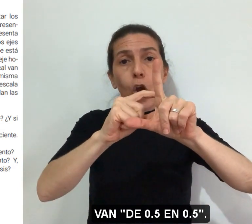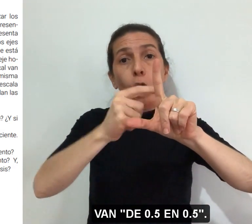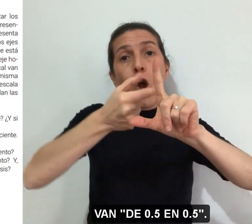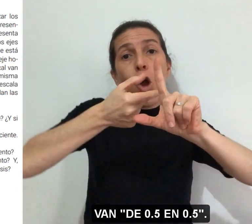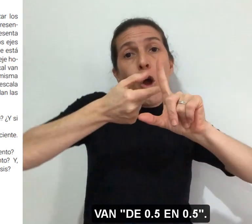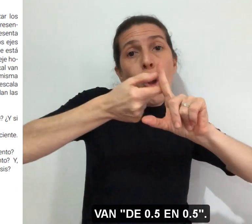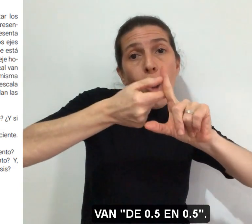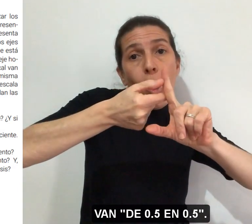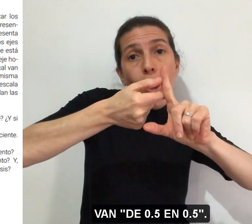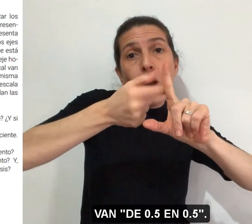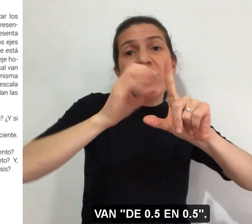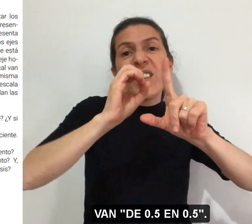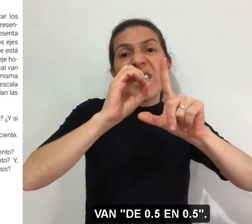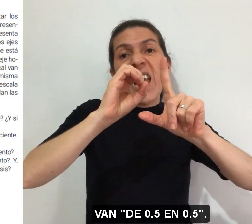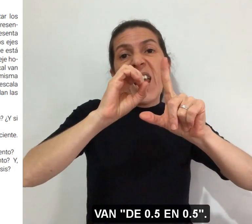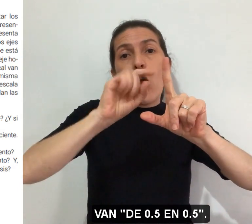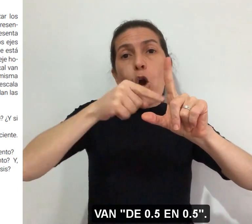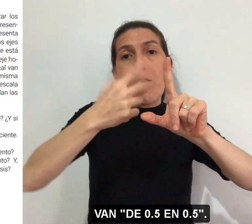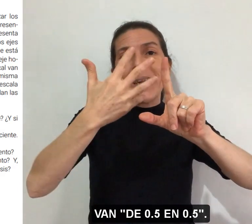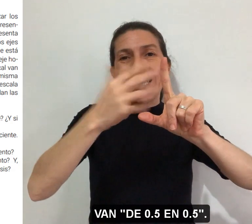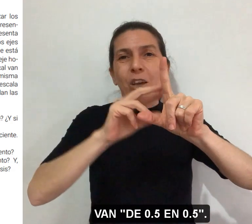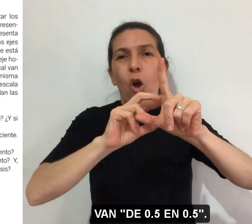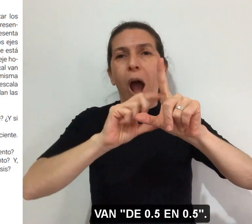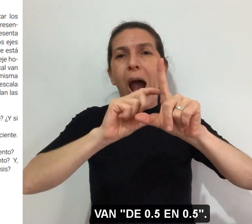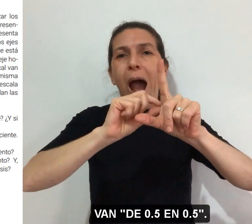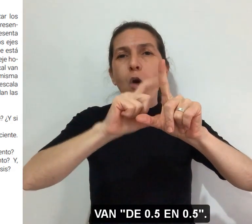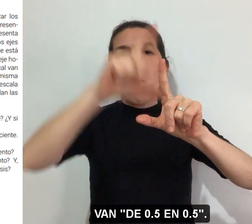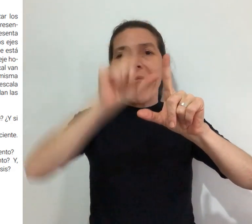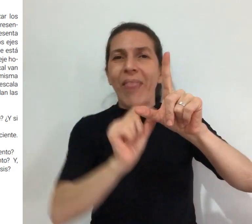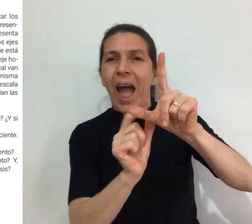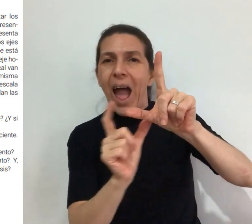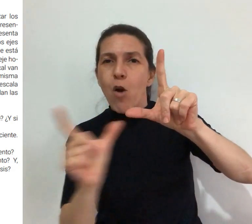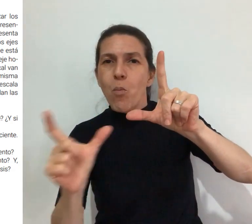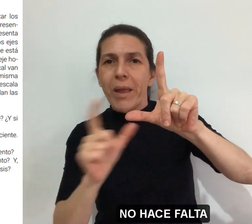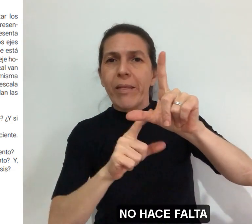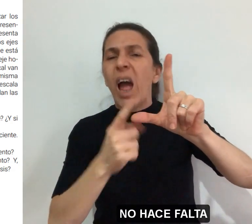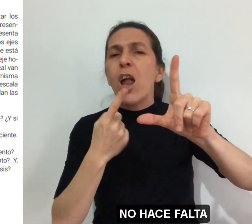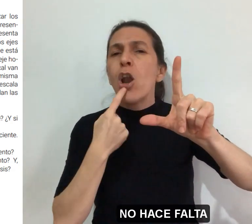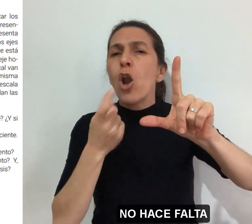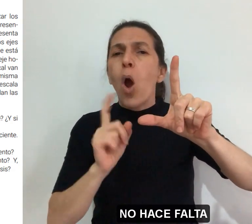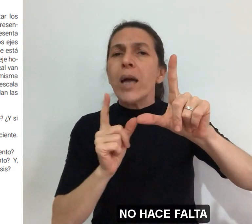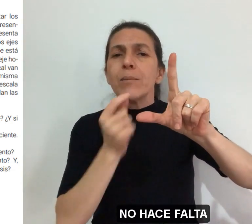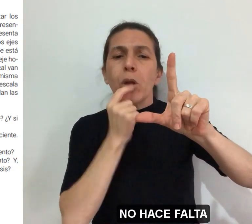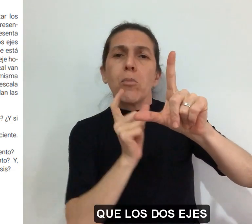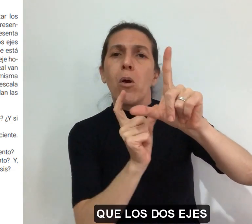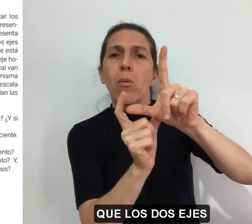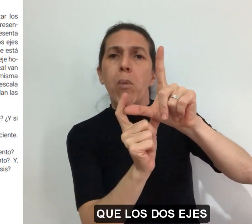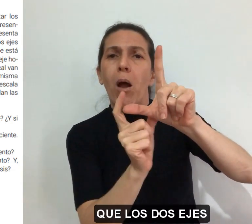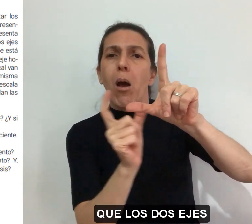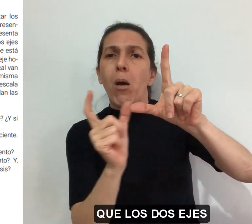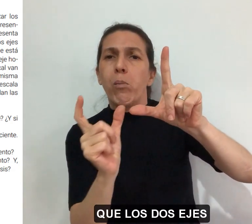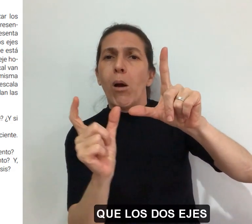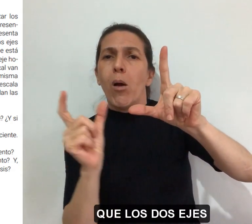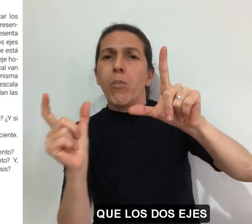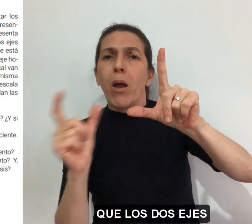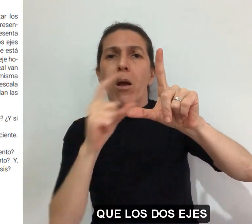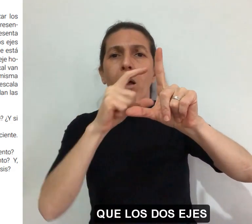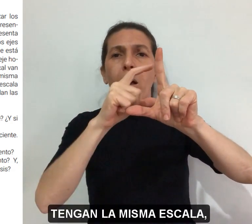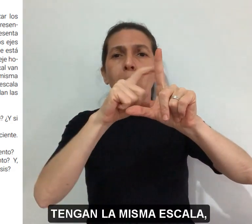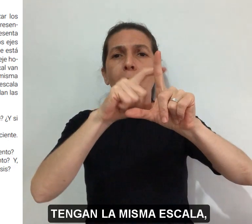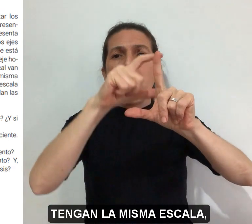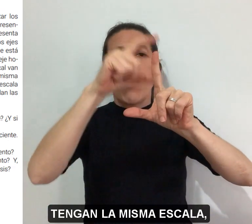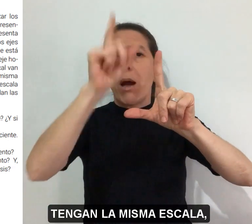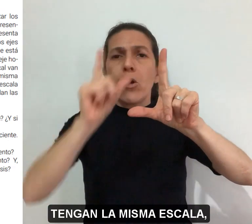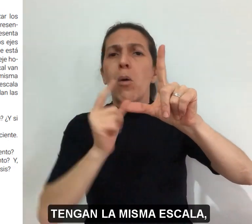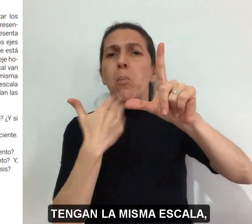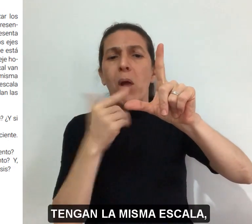,5 en 0,5. No hace falta que los dos ejes